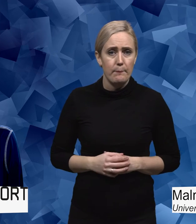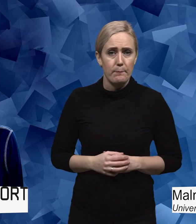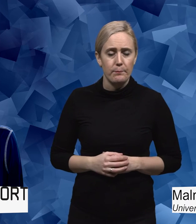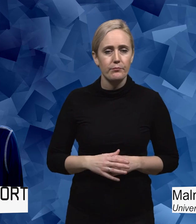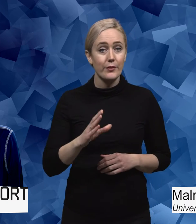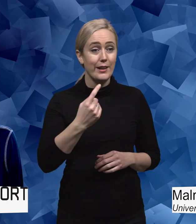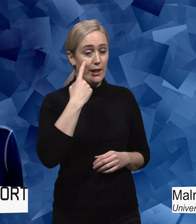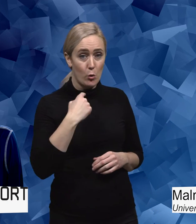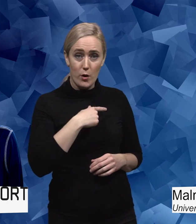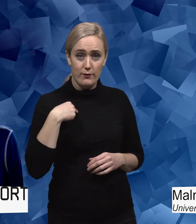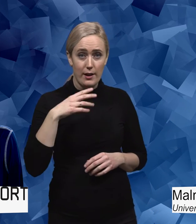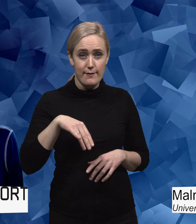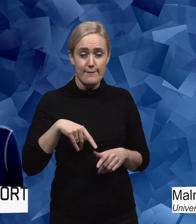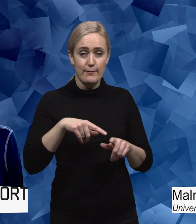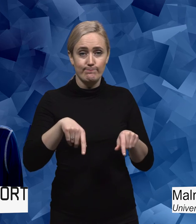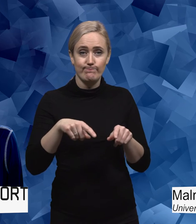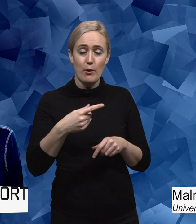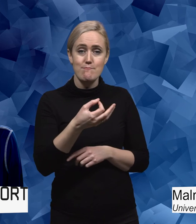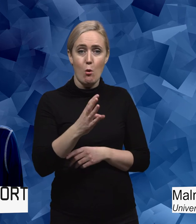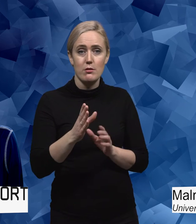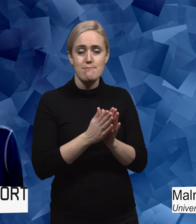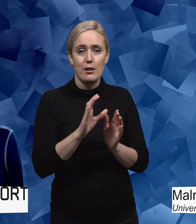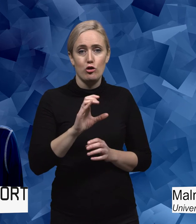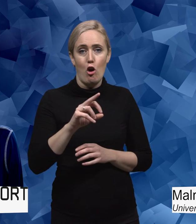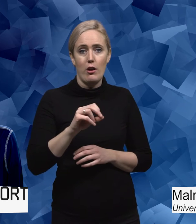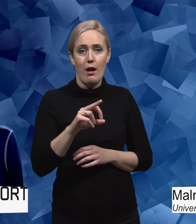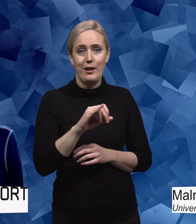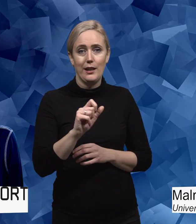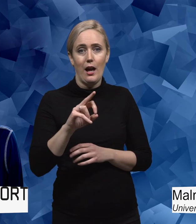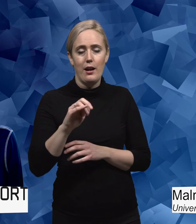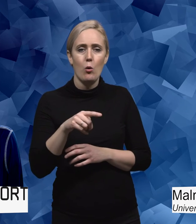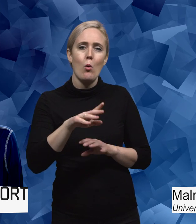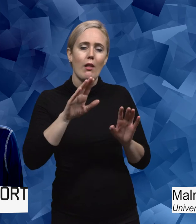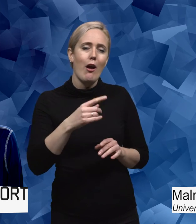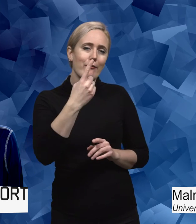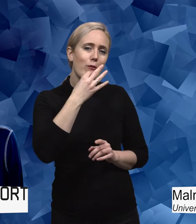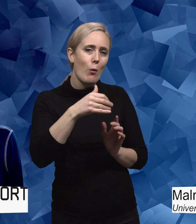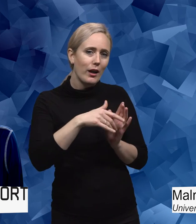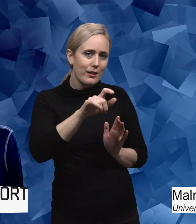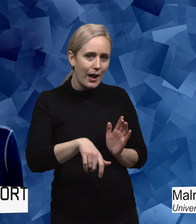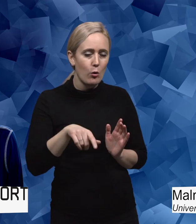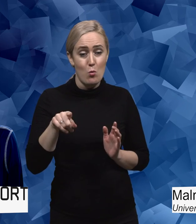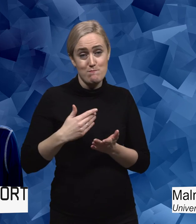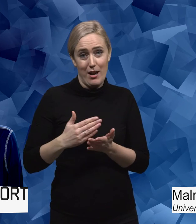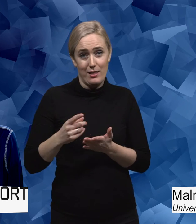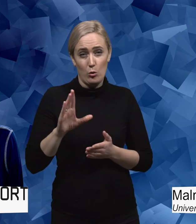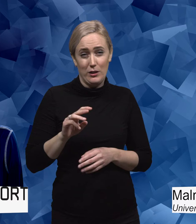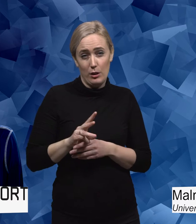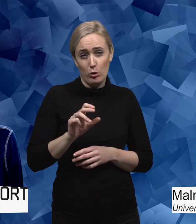in en podd tillsammans med Sara Riggare och hon skickade mig en fråga. Hon berättar att hon insjuknade som 13-åring